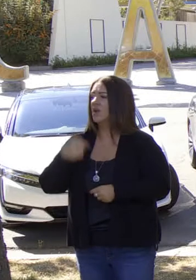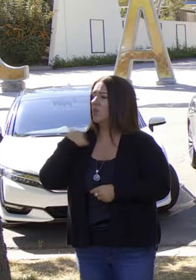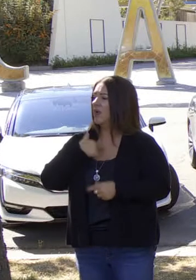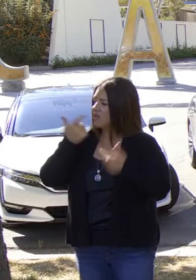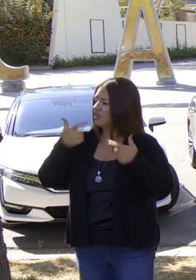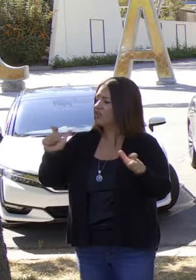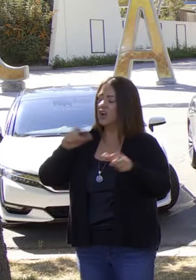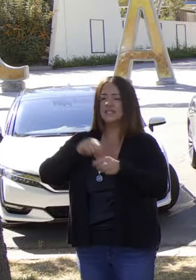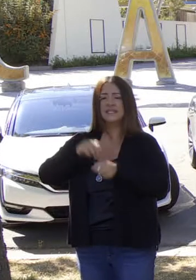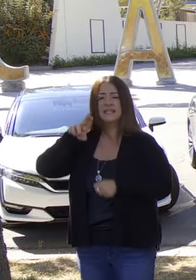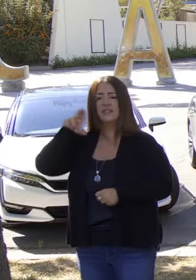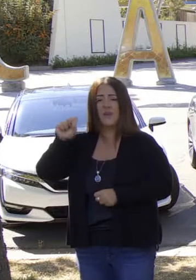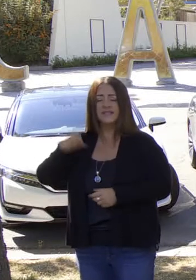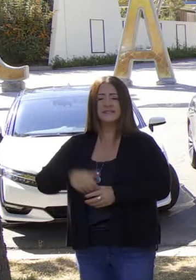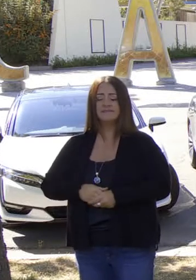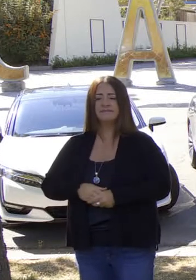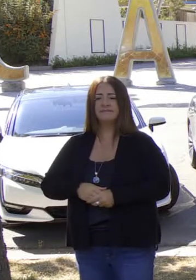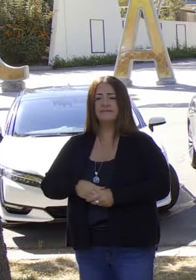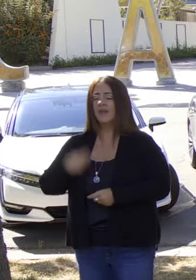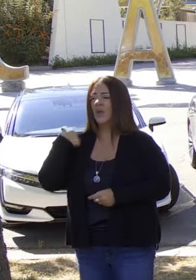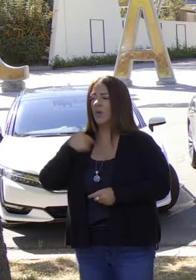economía más grande de los Estados Unidos.